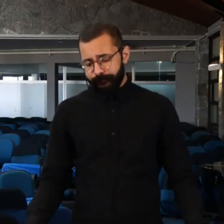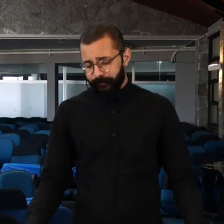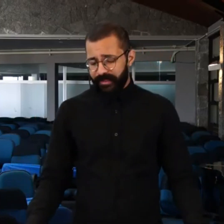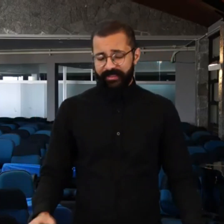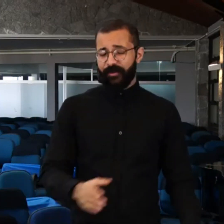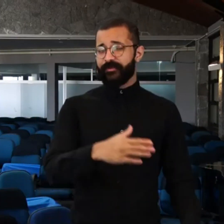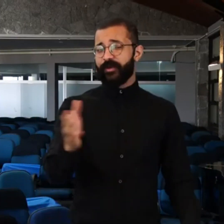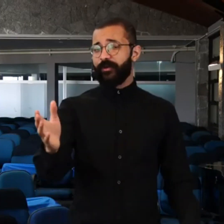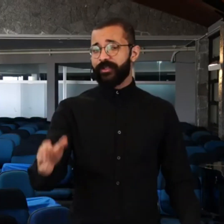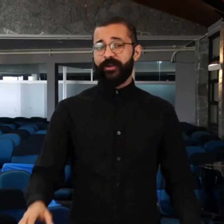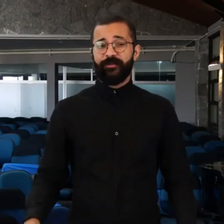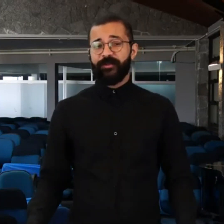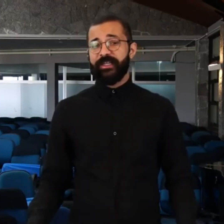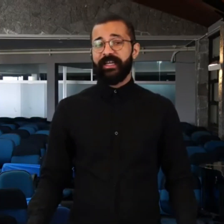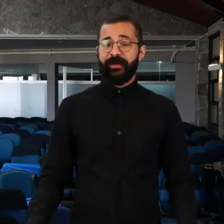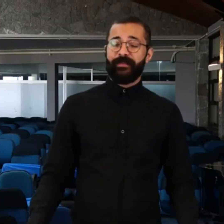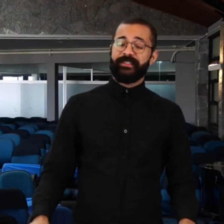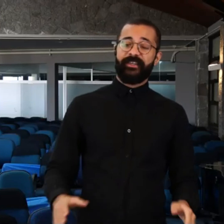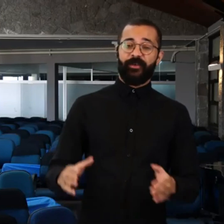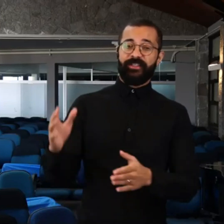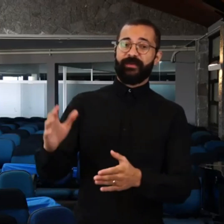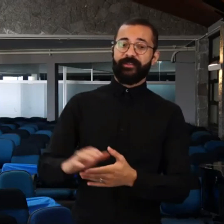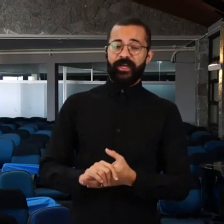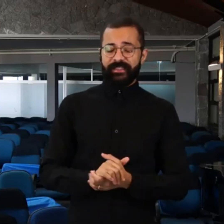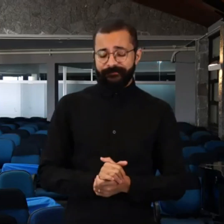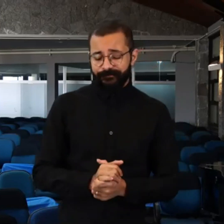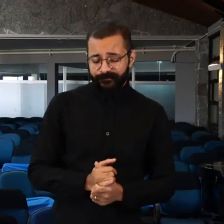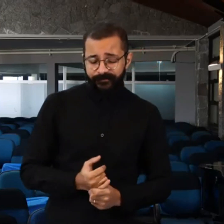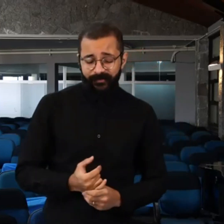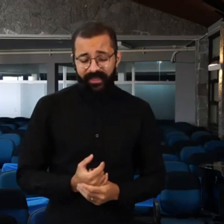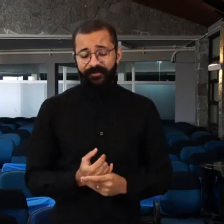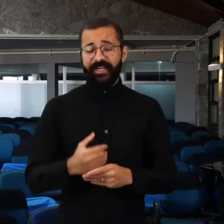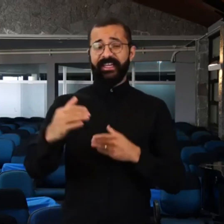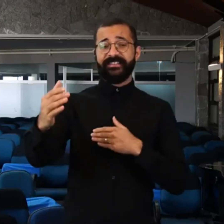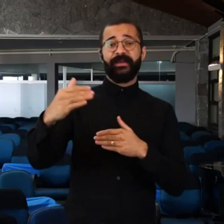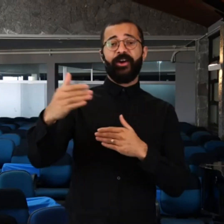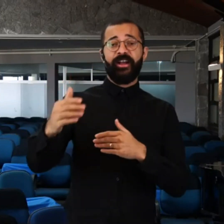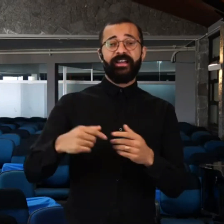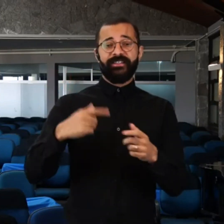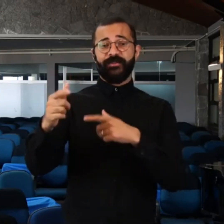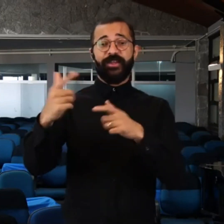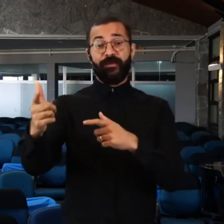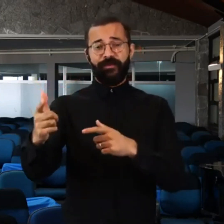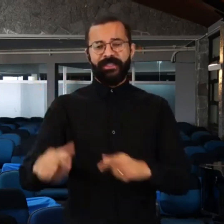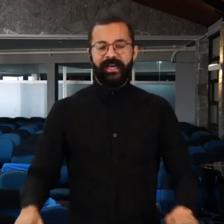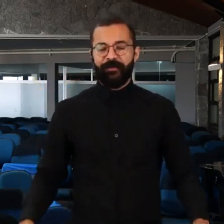Poderia ter orado qualquer outra hora do dia, né? Mas pensei que orando de madrugada, a fila ia ser menor, Jesus ia me ouvir mais rápido.